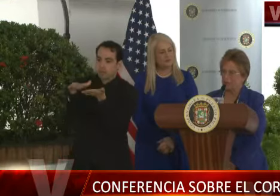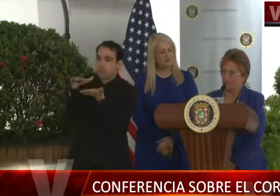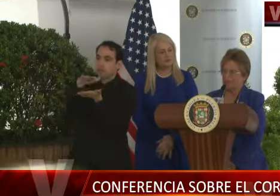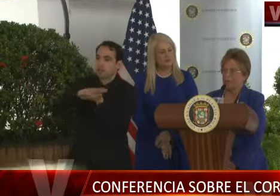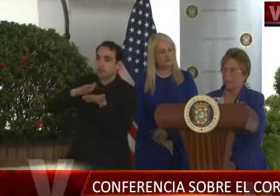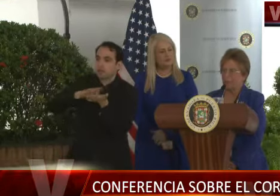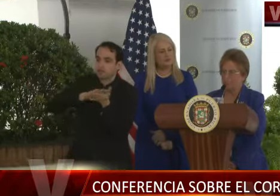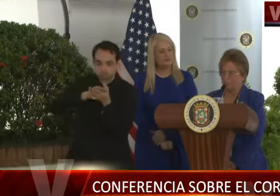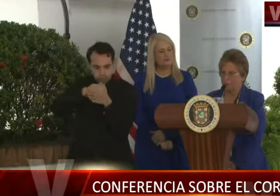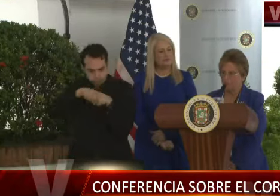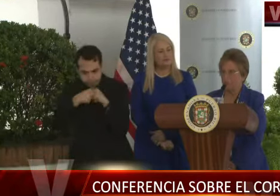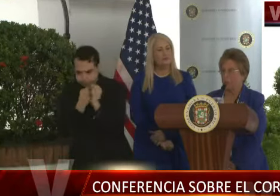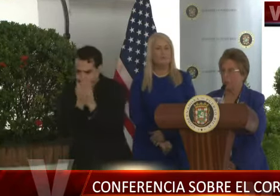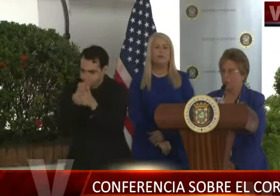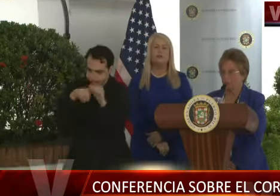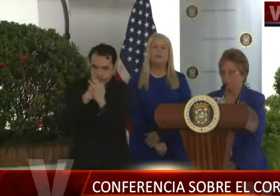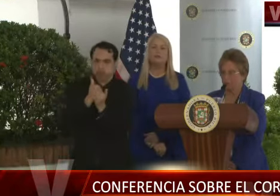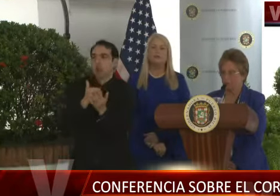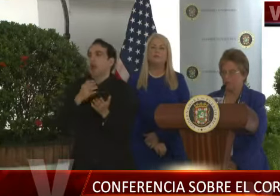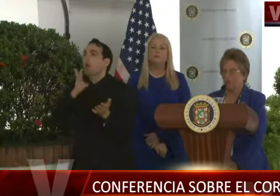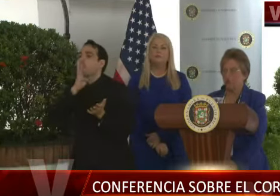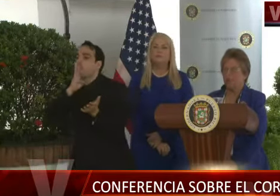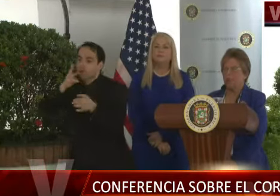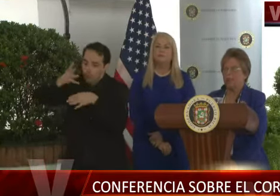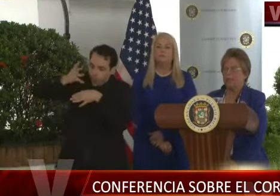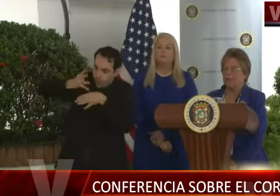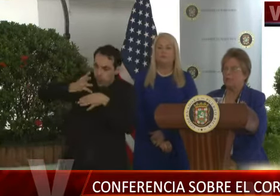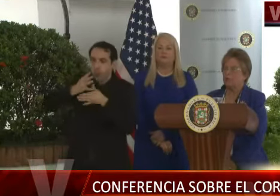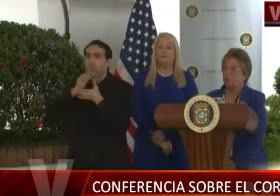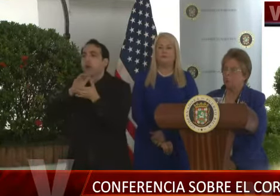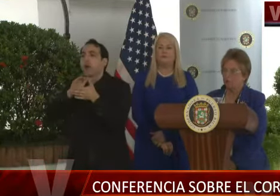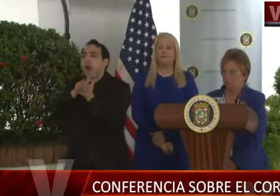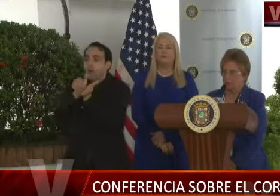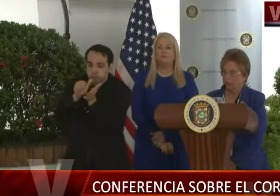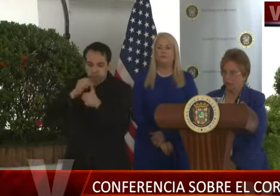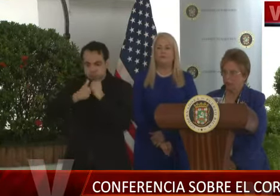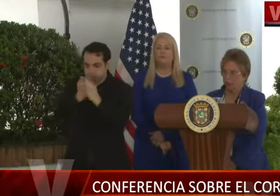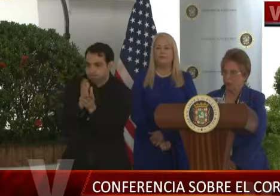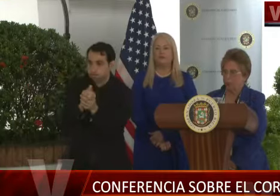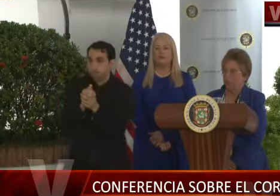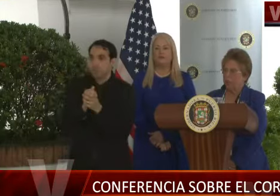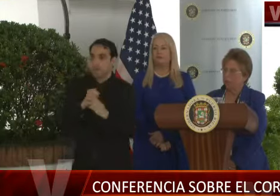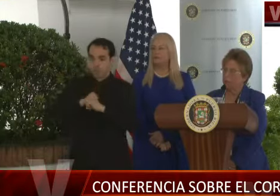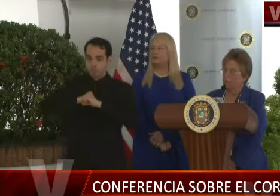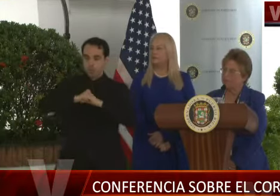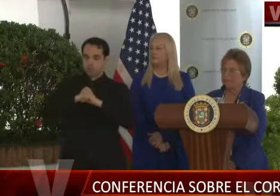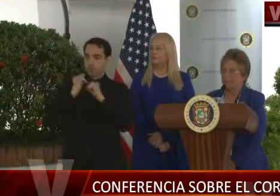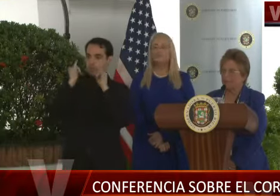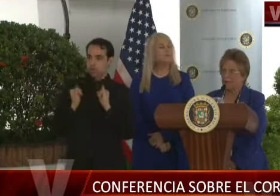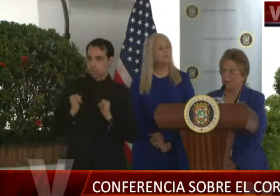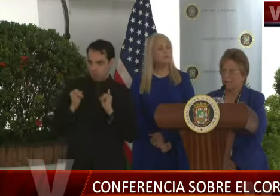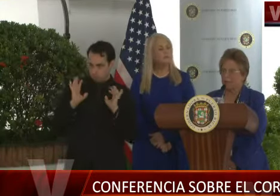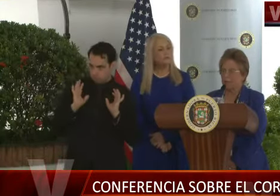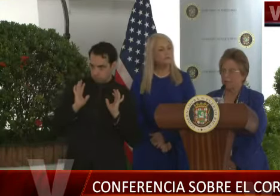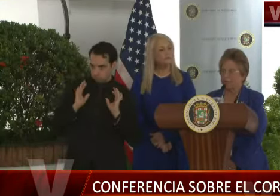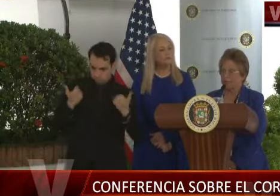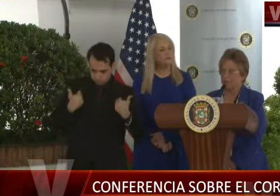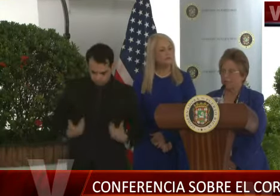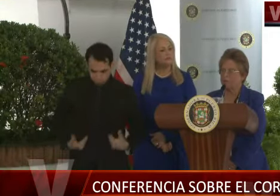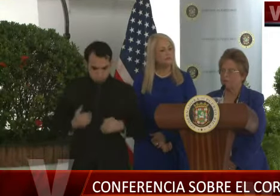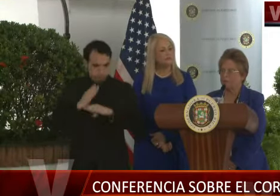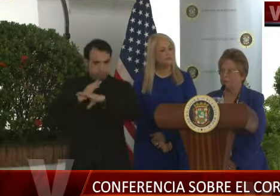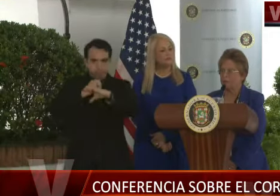higiene. Lavado de manos, lavado de manos, la protección individual. Un mensaje que la